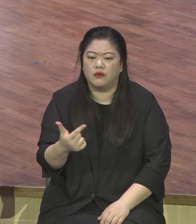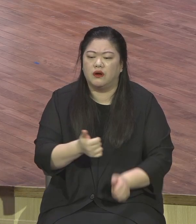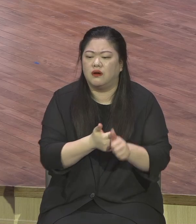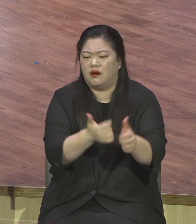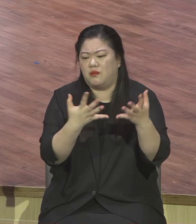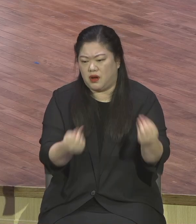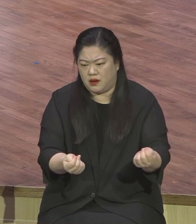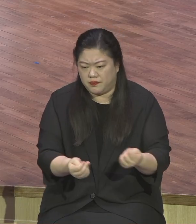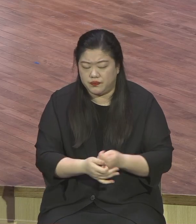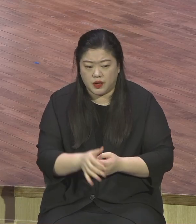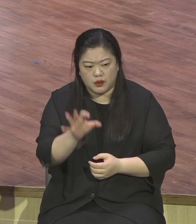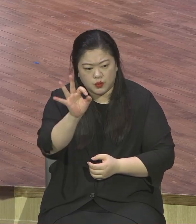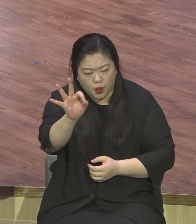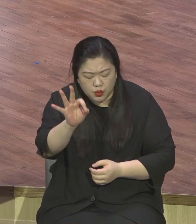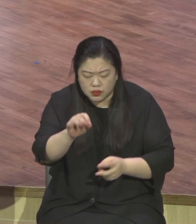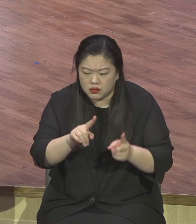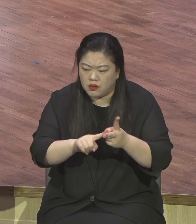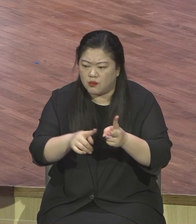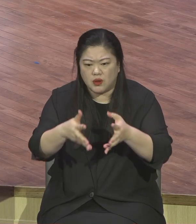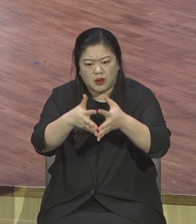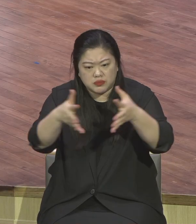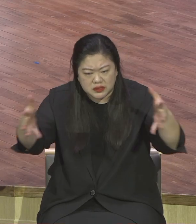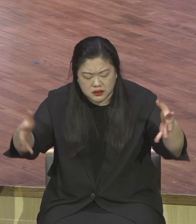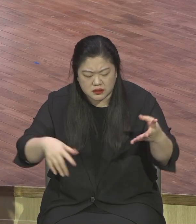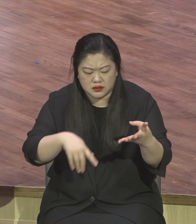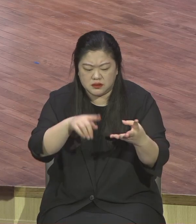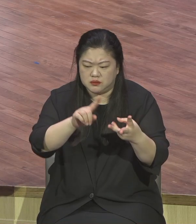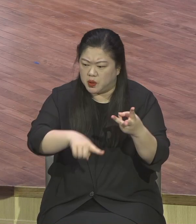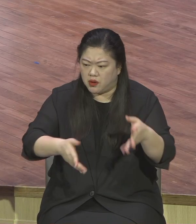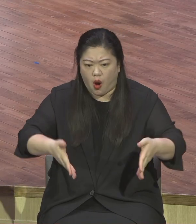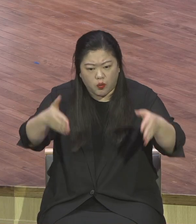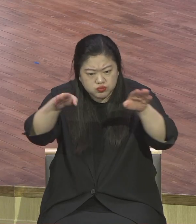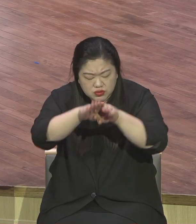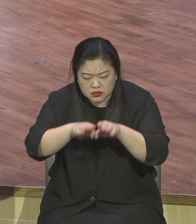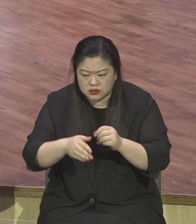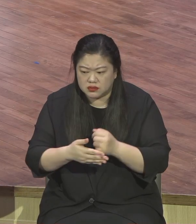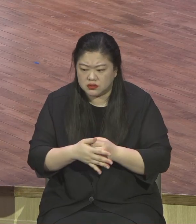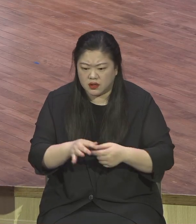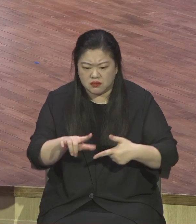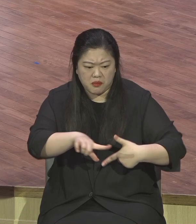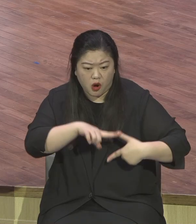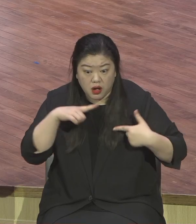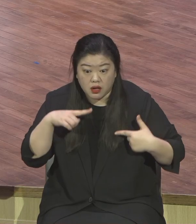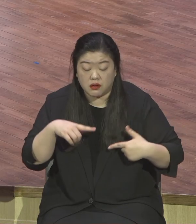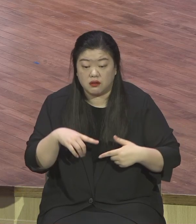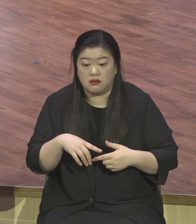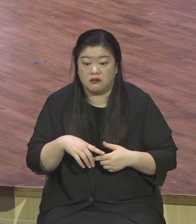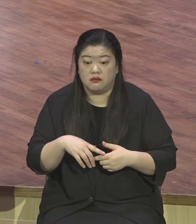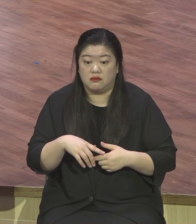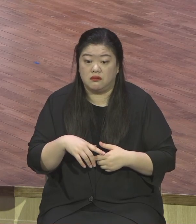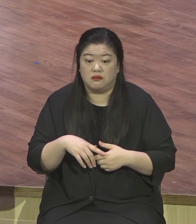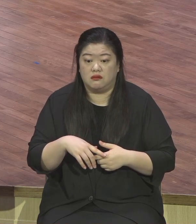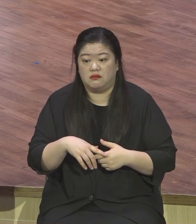다 없어집니다 눈에 보이는 게 이게 전부야 이게 서론인데 본론이 뭐냐 안 보이는 겁니다